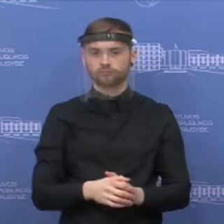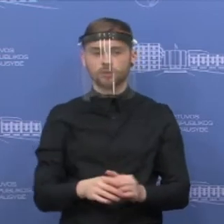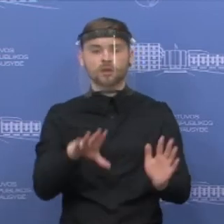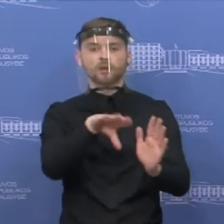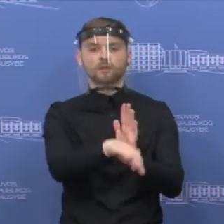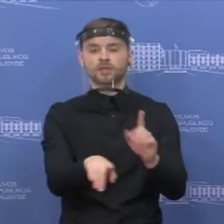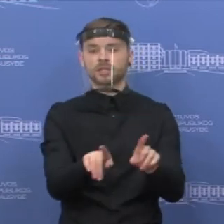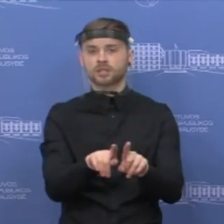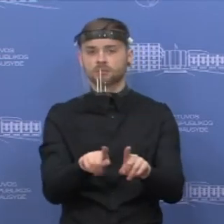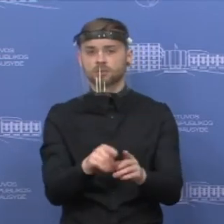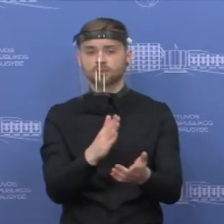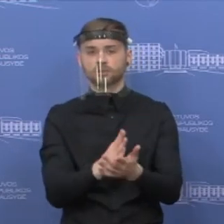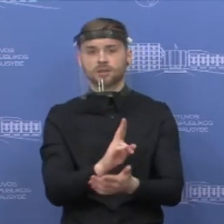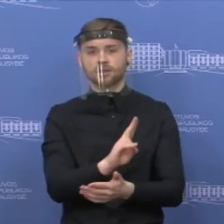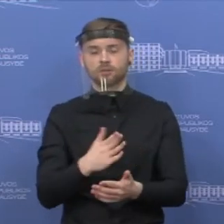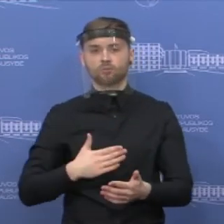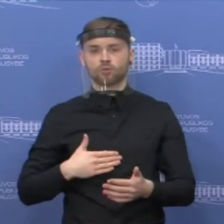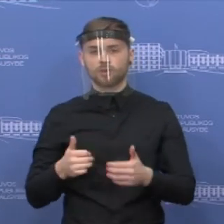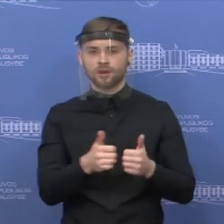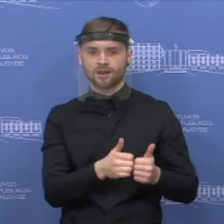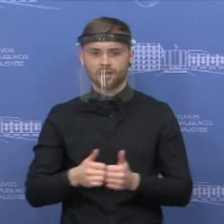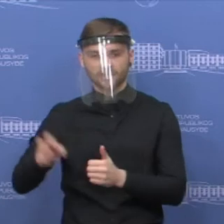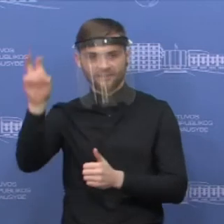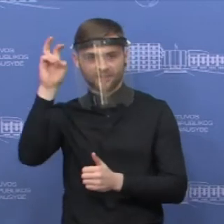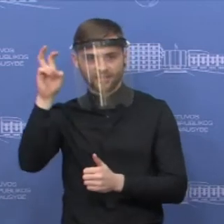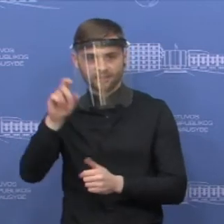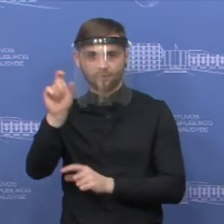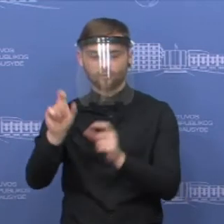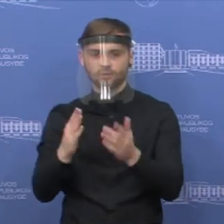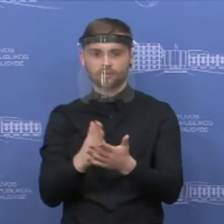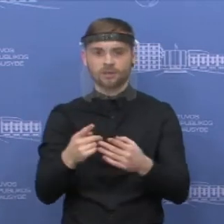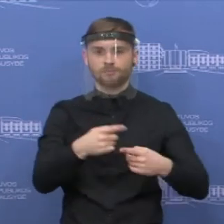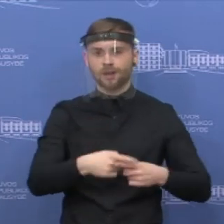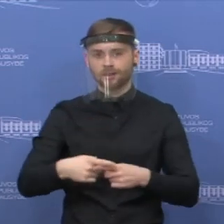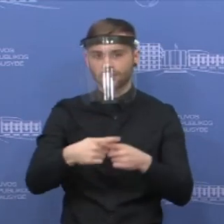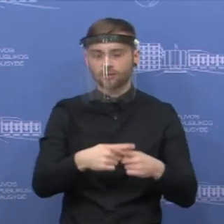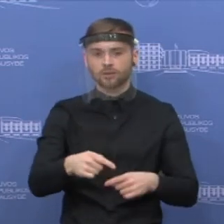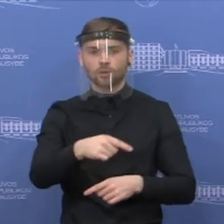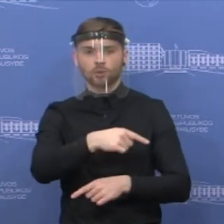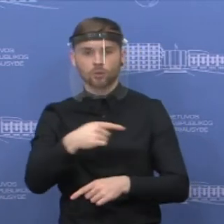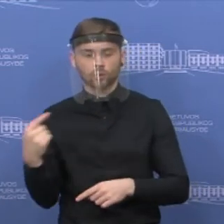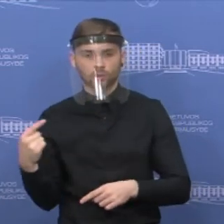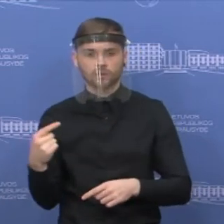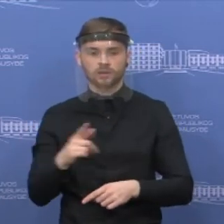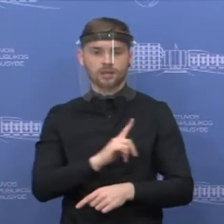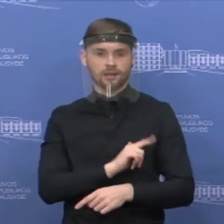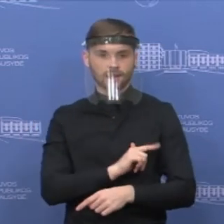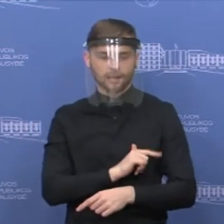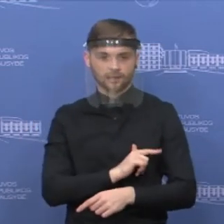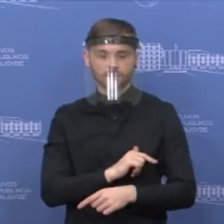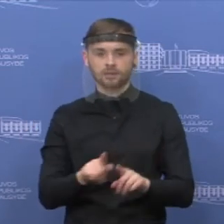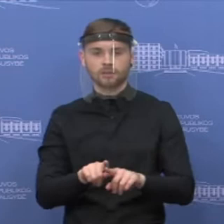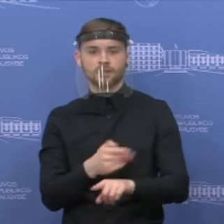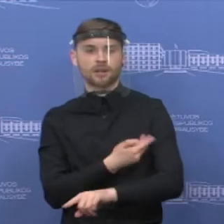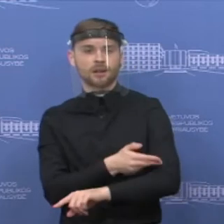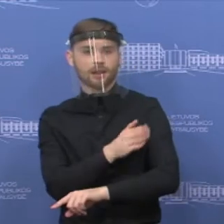dauguma yra mūsų kaimininių valstybių piliečių. Tai yra Baltrusijos Respublikos, Rusijos Federacijos, Latvijos Respublikos